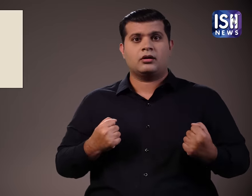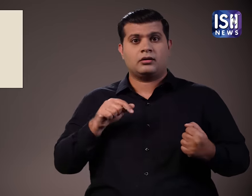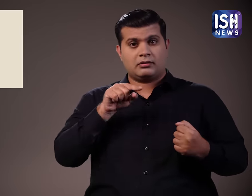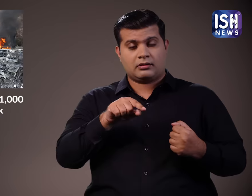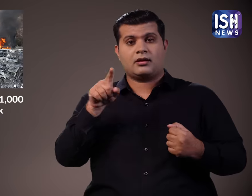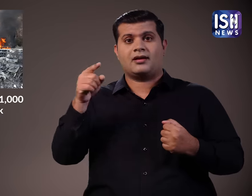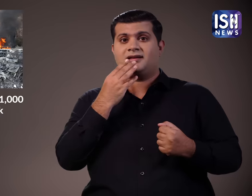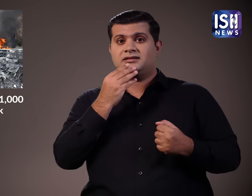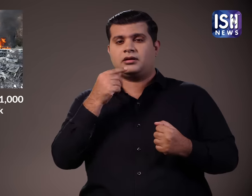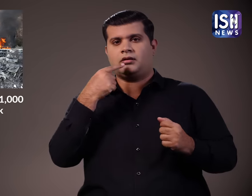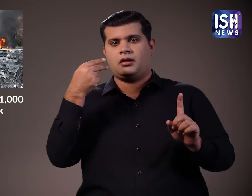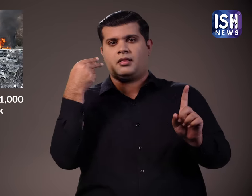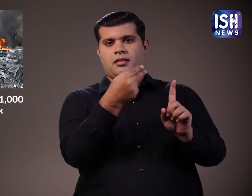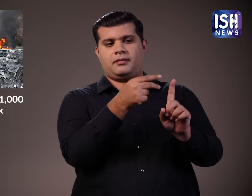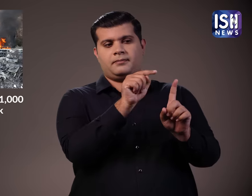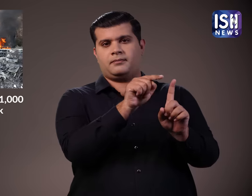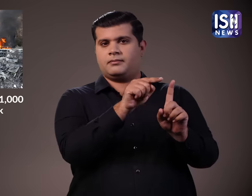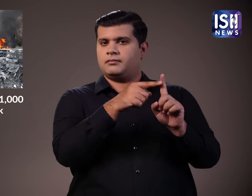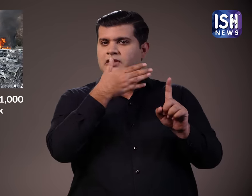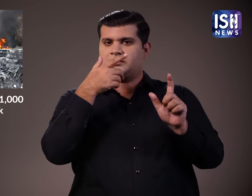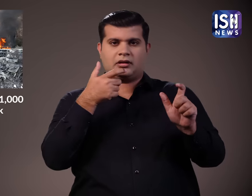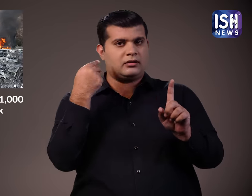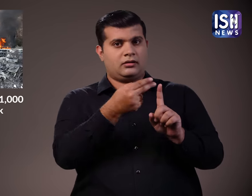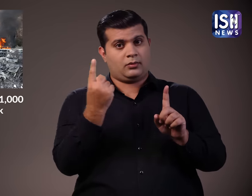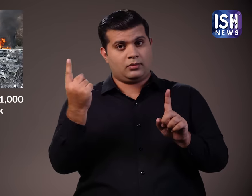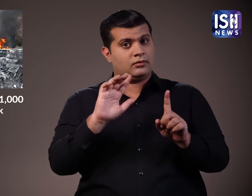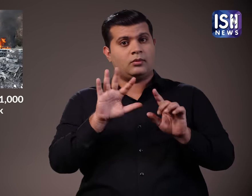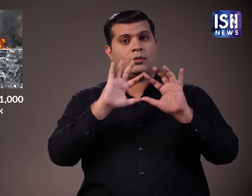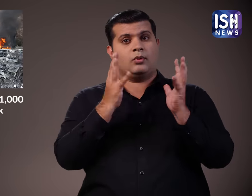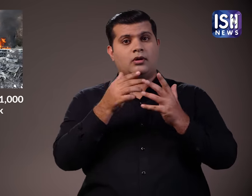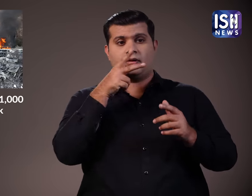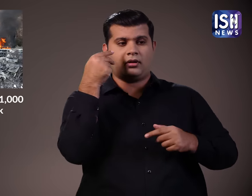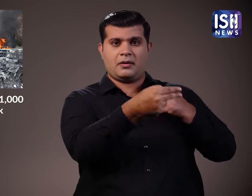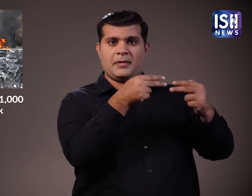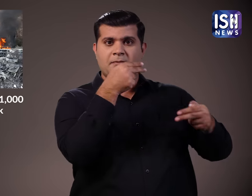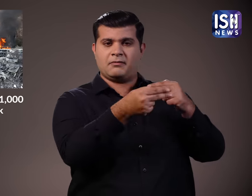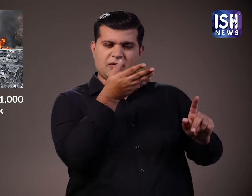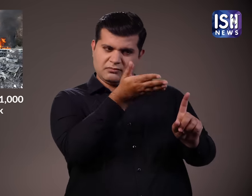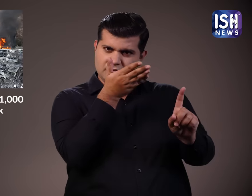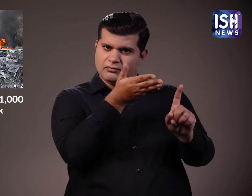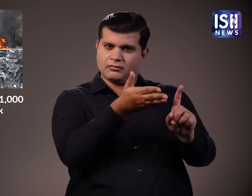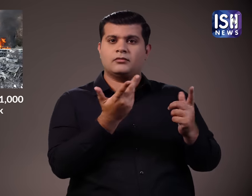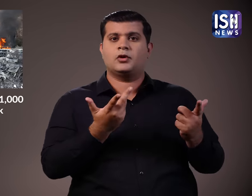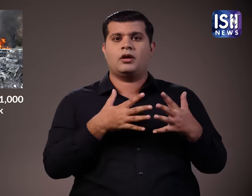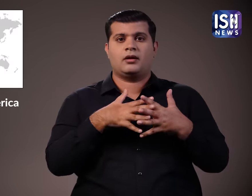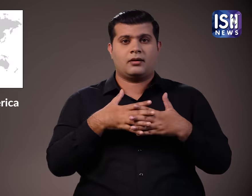ना केवल इसराइल पर्ल की अमेरिका, प्रिटिन, योरोपी संग जैसे अन्या देशों ने भी इसे